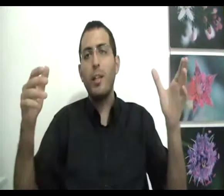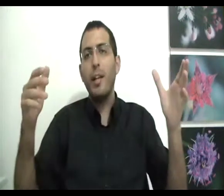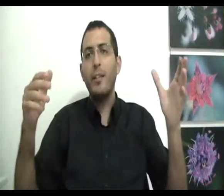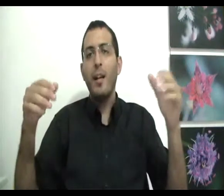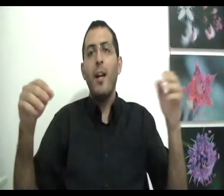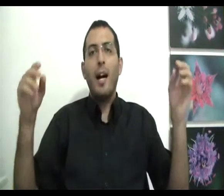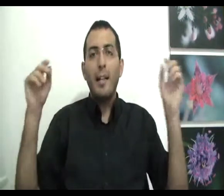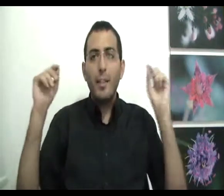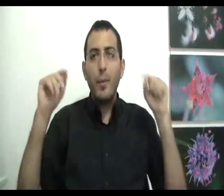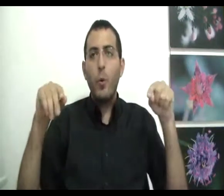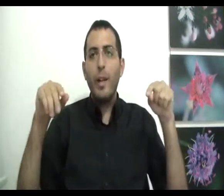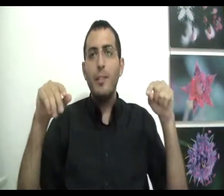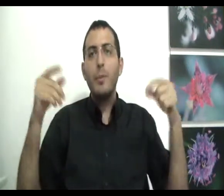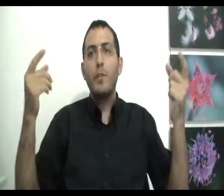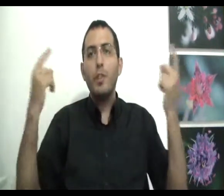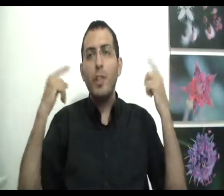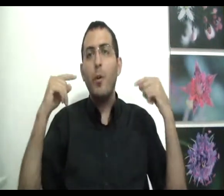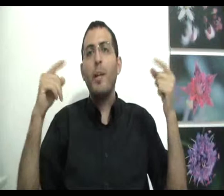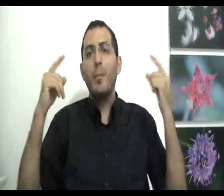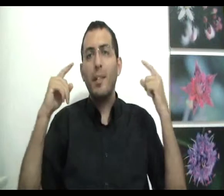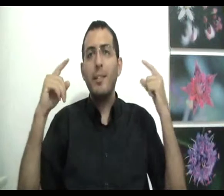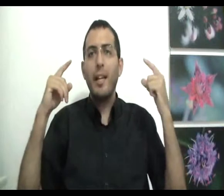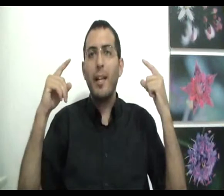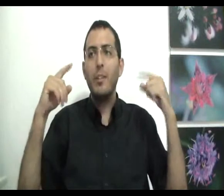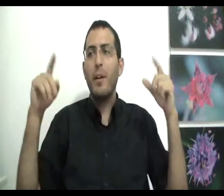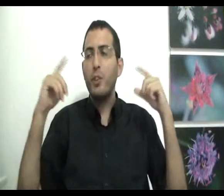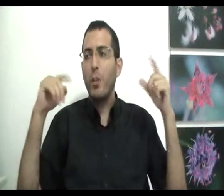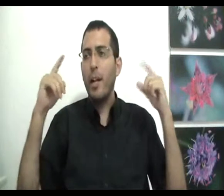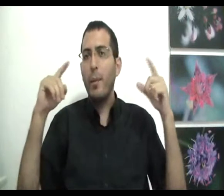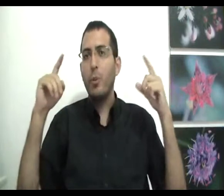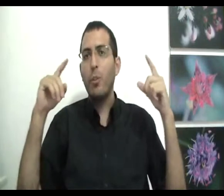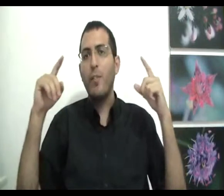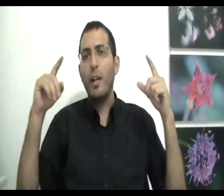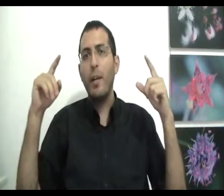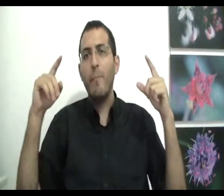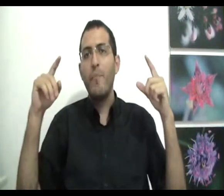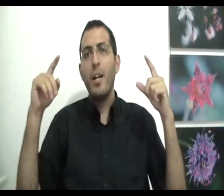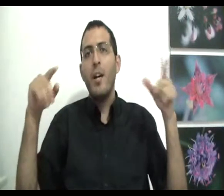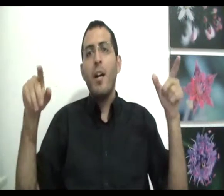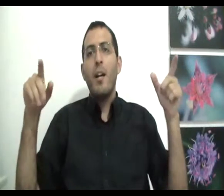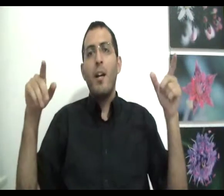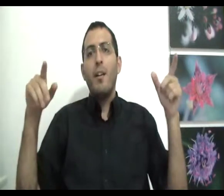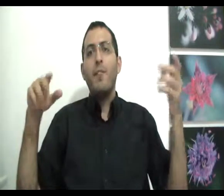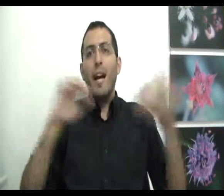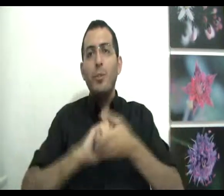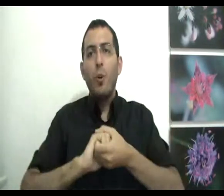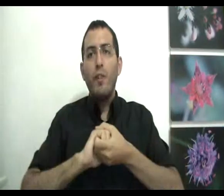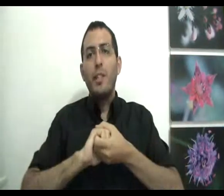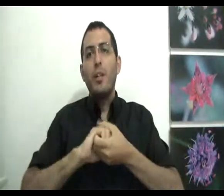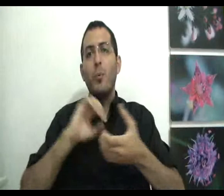אחרת על ידי שאדם חוקר את זה בסופו של דבר הוא מקבל את השכל שמאפשר לו להכיל בתוכות ההפכים ואז הוא חווה את השלמות,